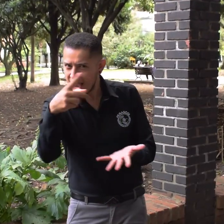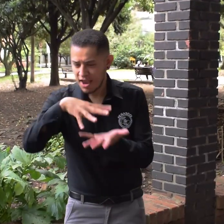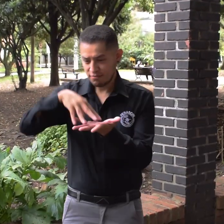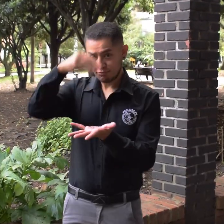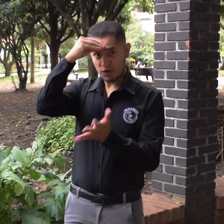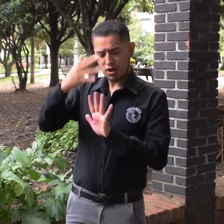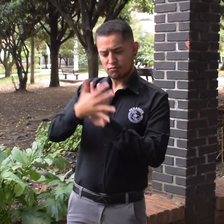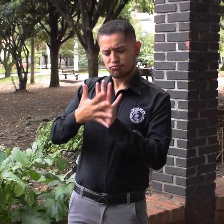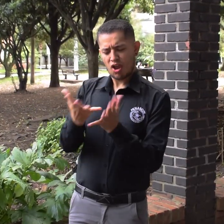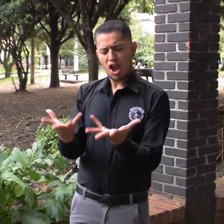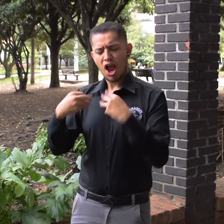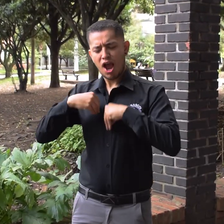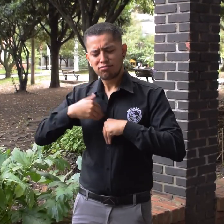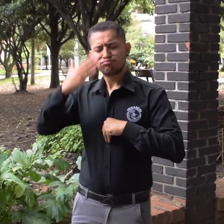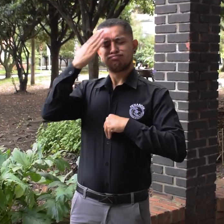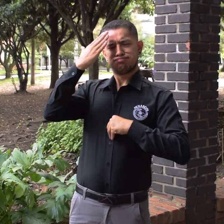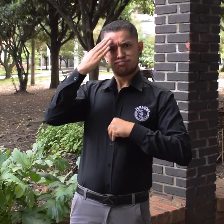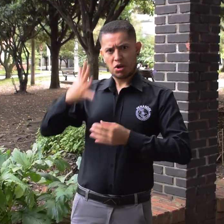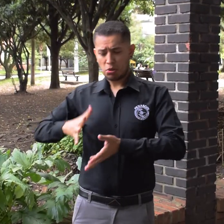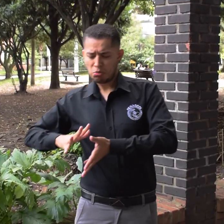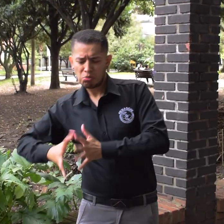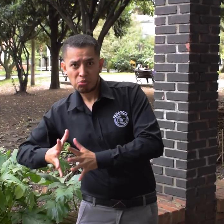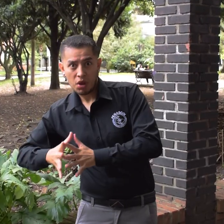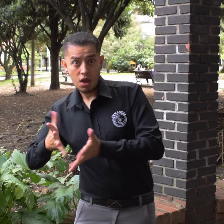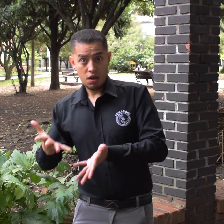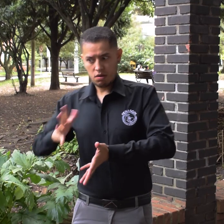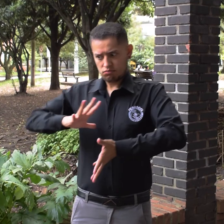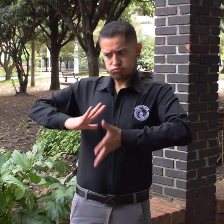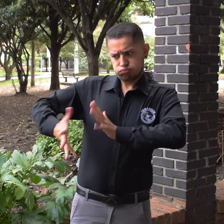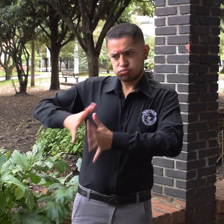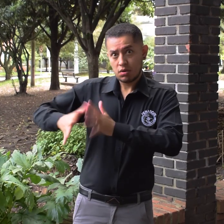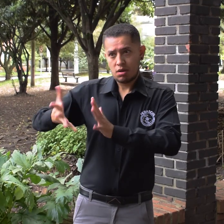¿Aprendiste lengua de señas colombiana y no tienes certificaciones?